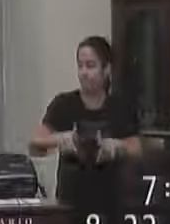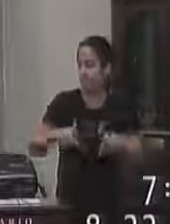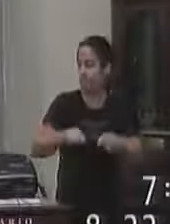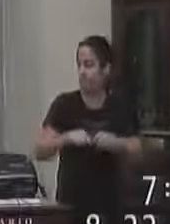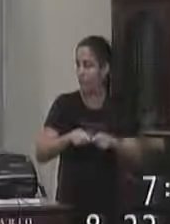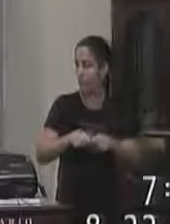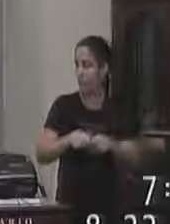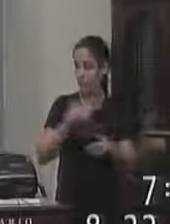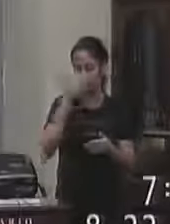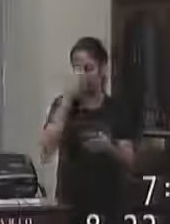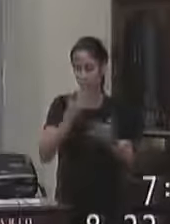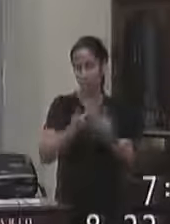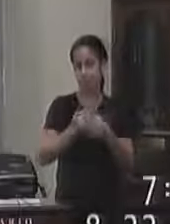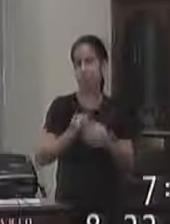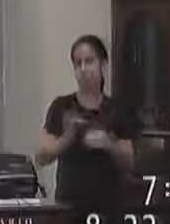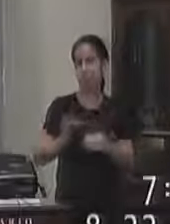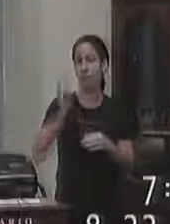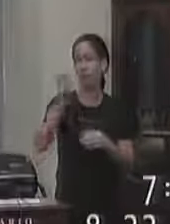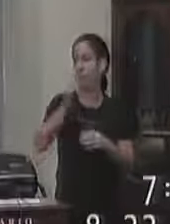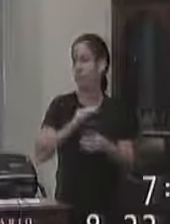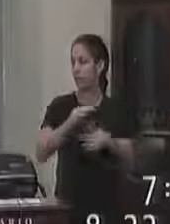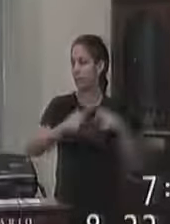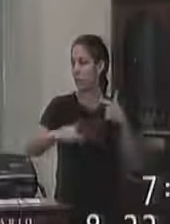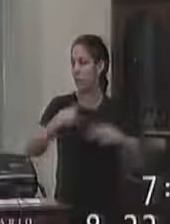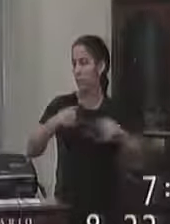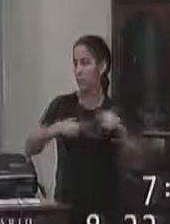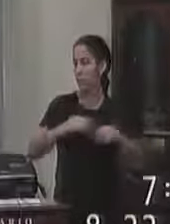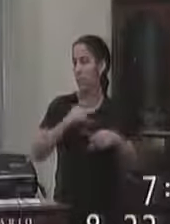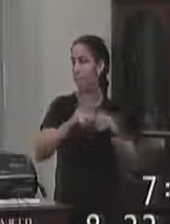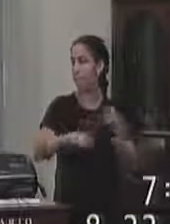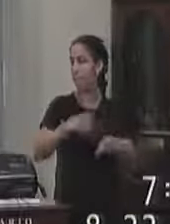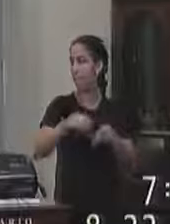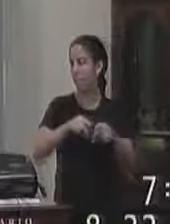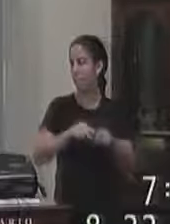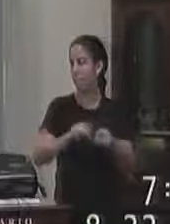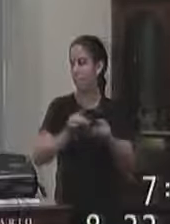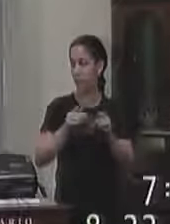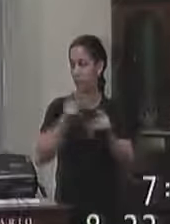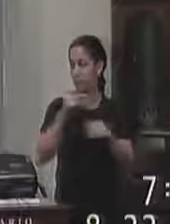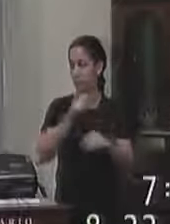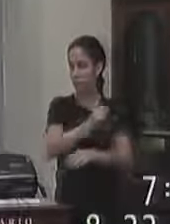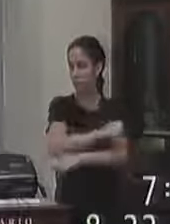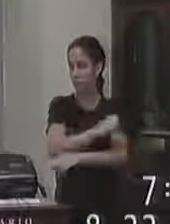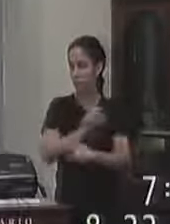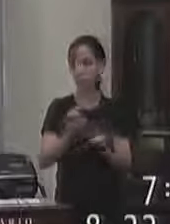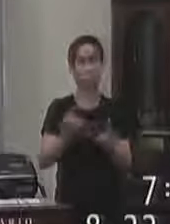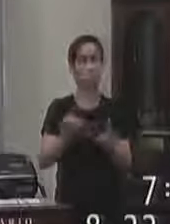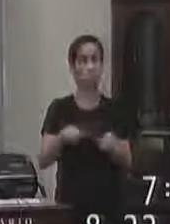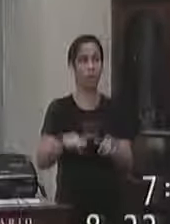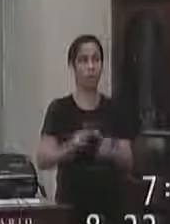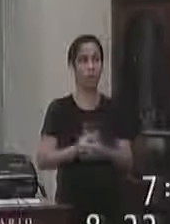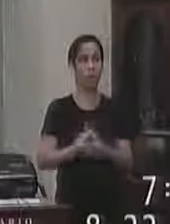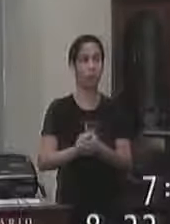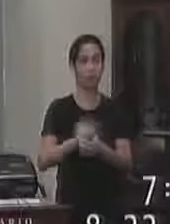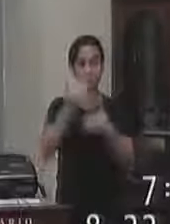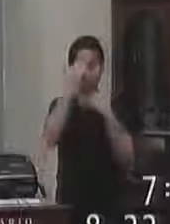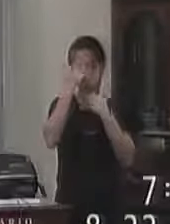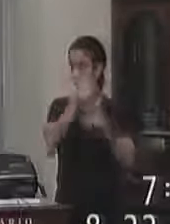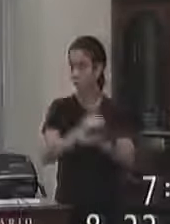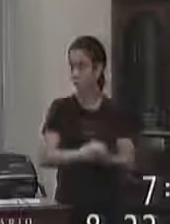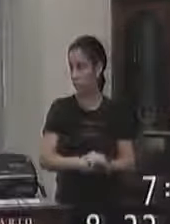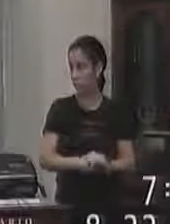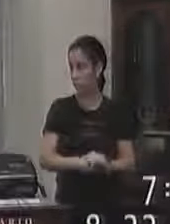tanta crença em políticas públicas voltada para o especial no município de Valença muito obrigado a todos